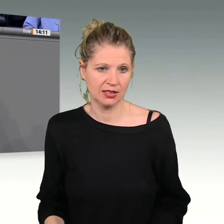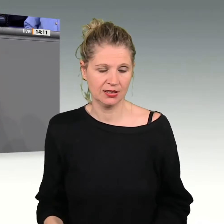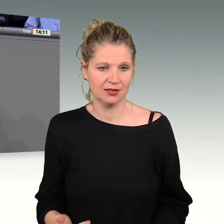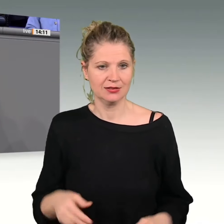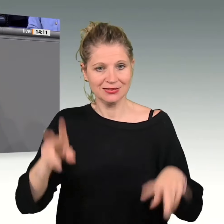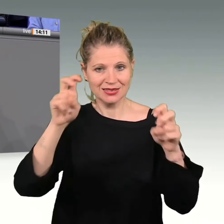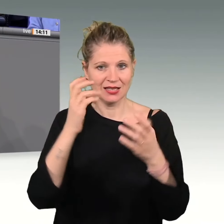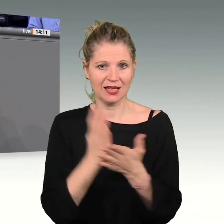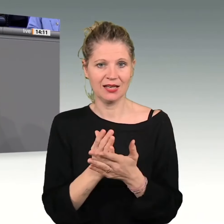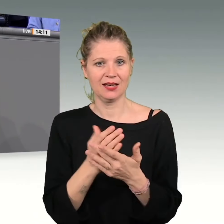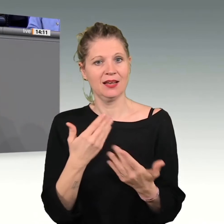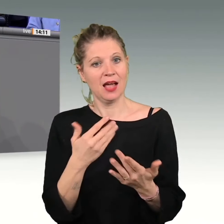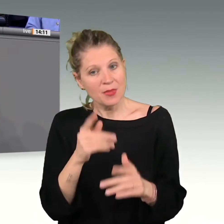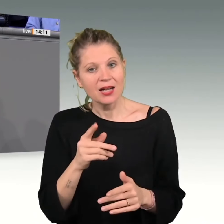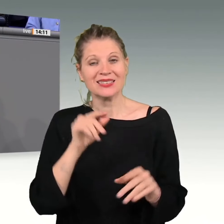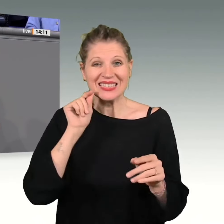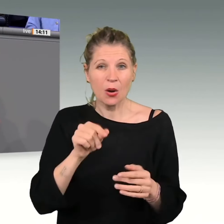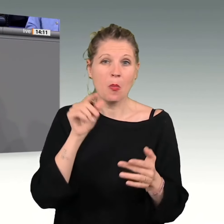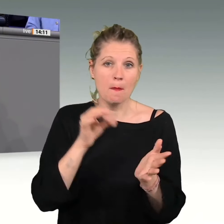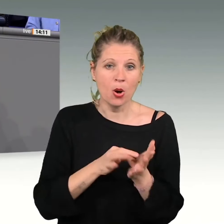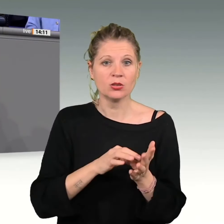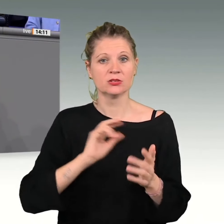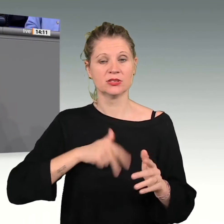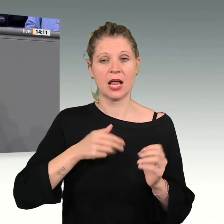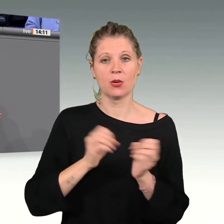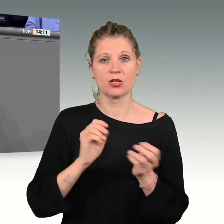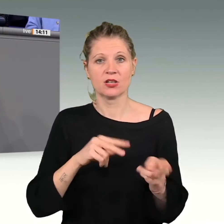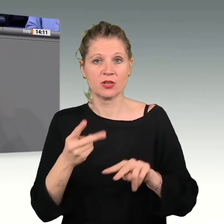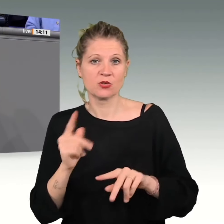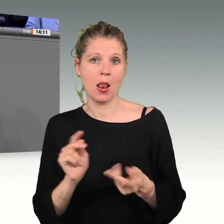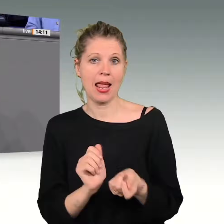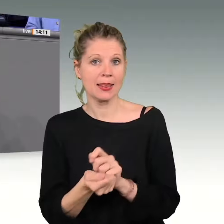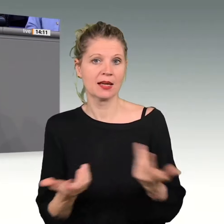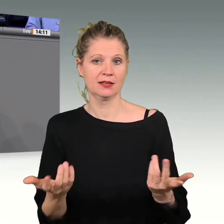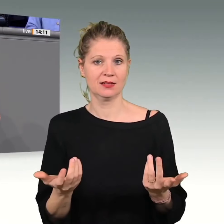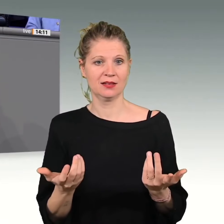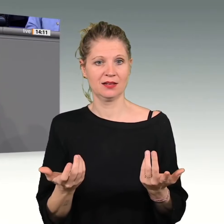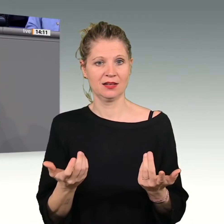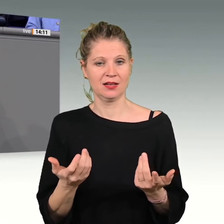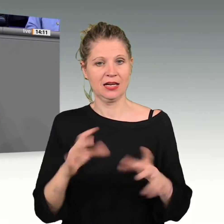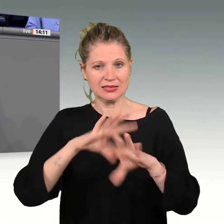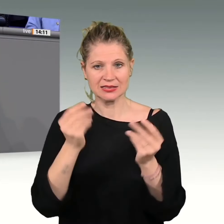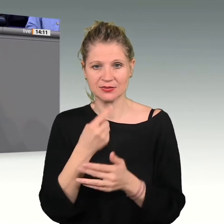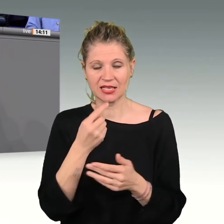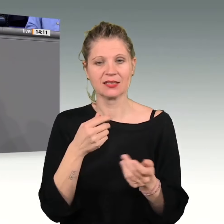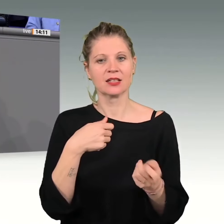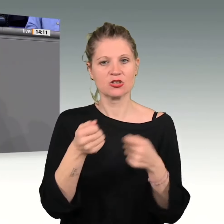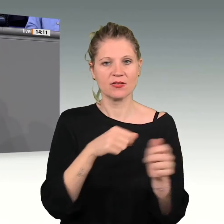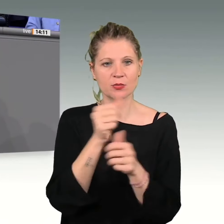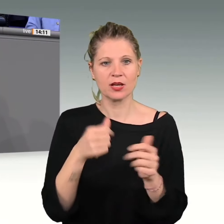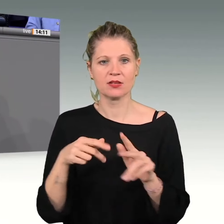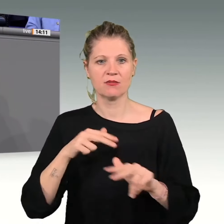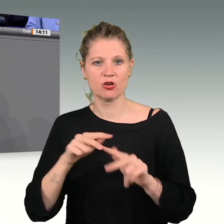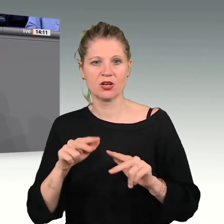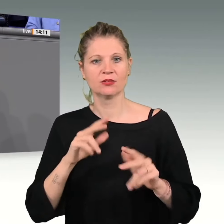wir müssen unser Geschäftsmodell, unserer Wirtschaft, der geänderten globalen Situation anpassen. Verkürzt gesagt waren die Prämissen der vergangenen